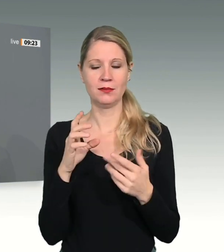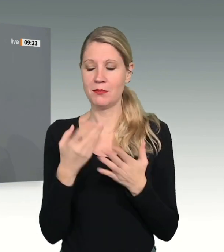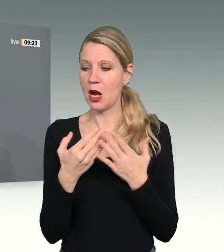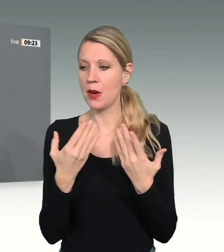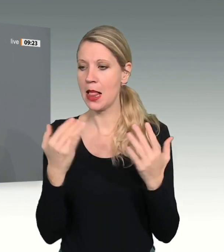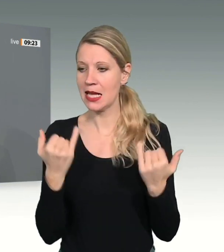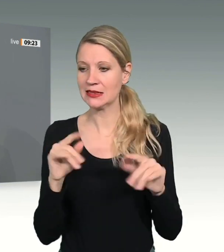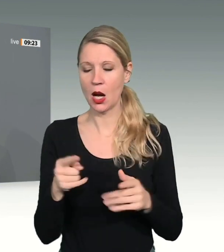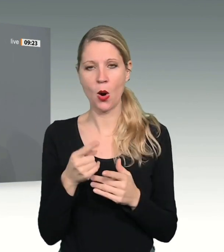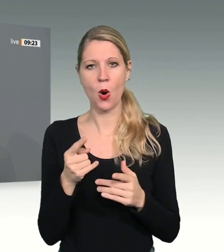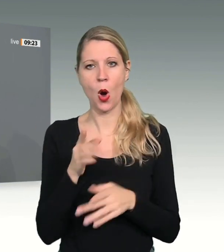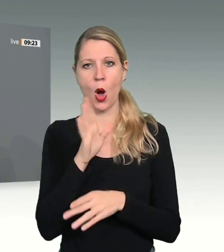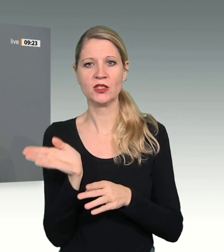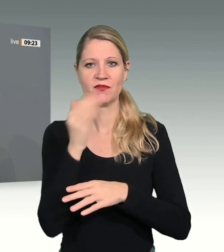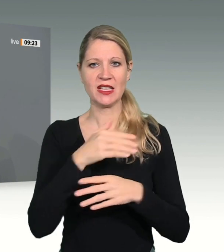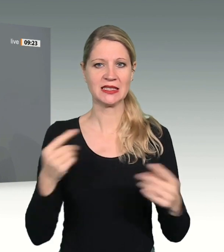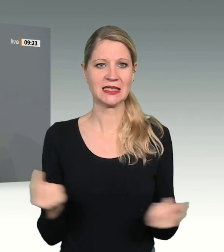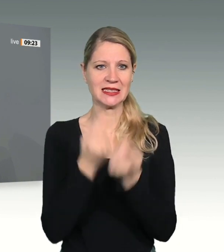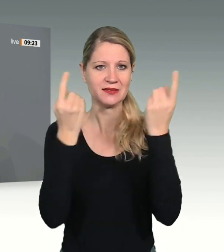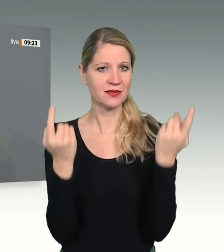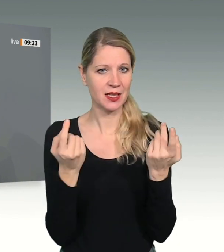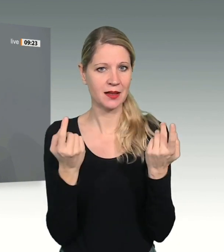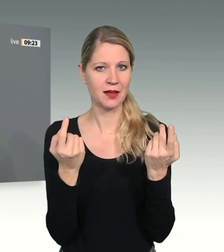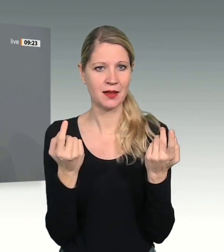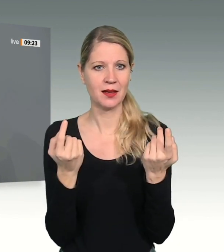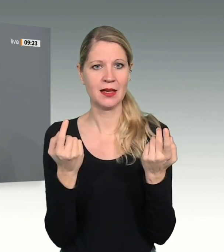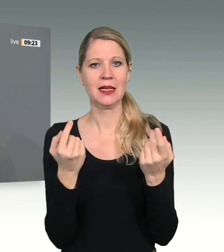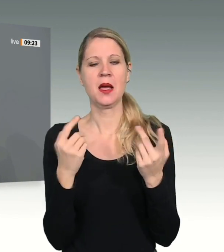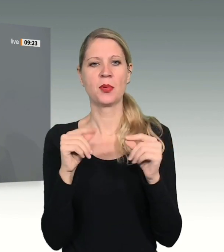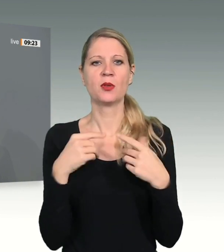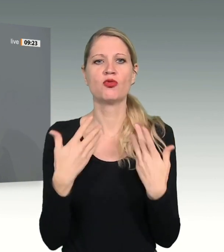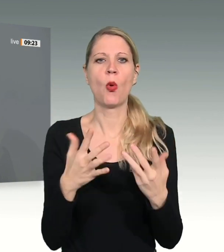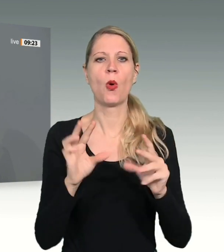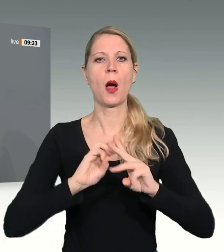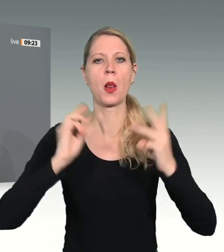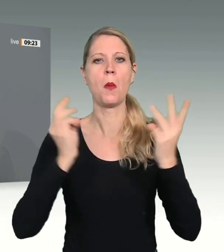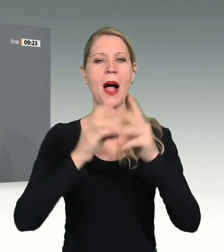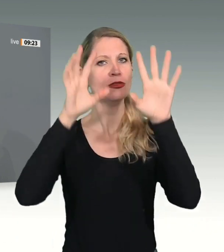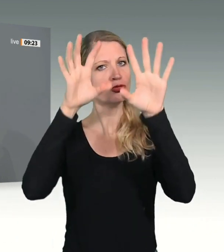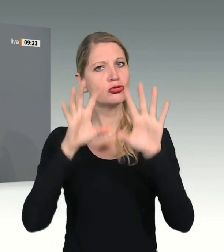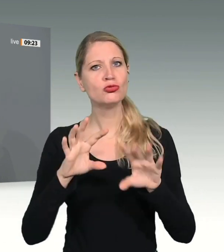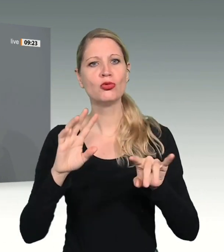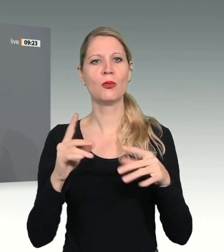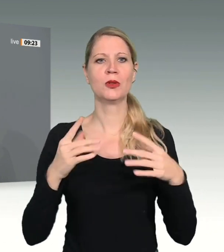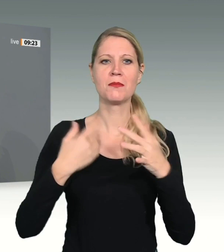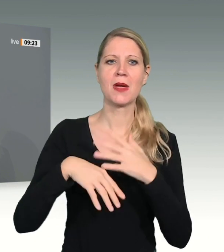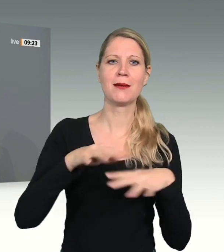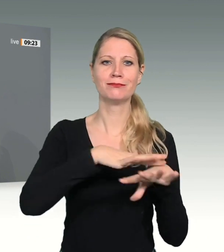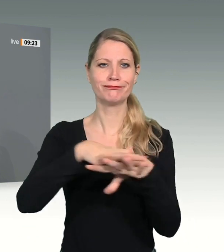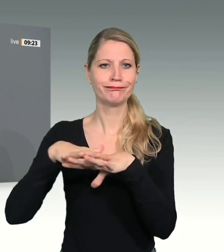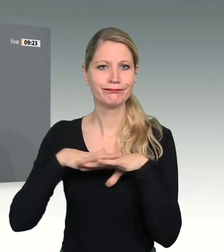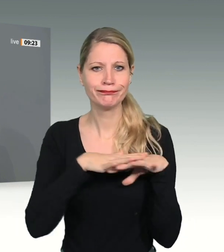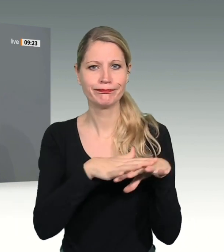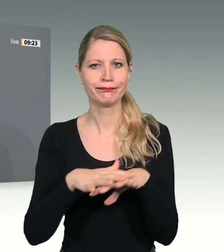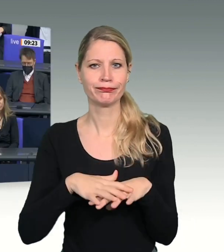müssen, wenn wir unseren eigenen Ansprüchen im globalen Ranking auch nur einigermaßen gerecht werden